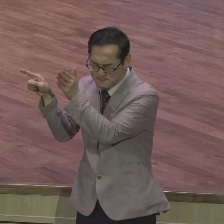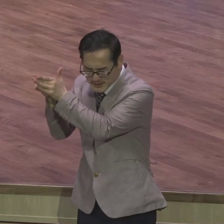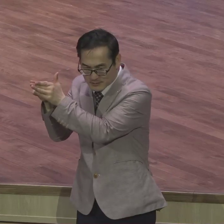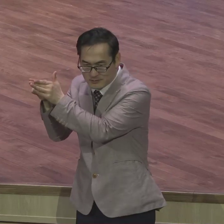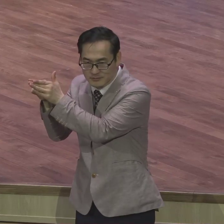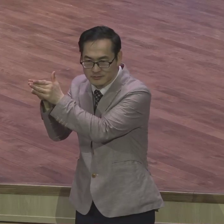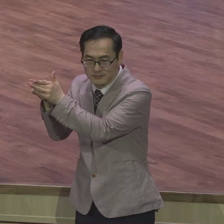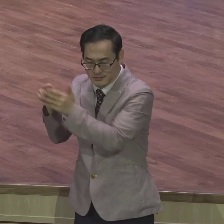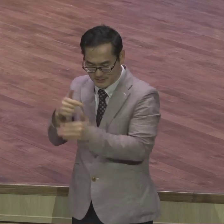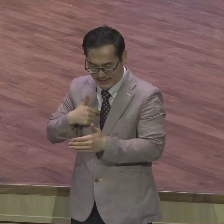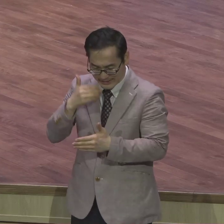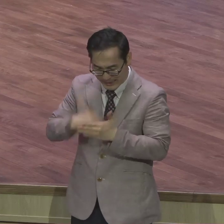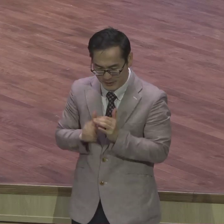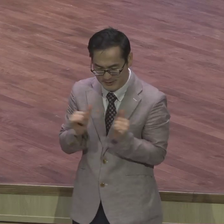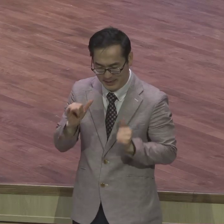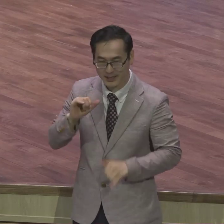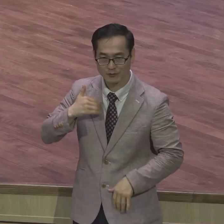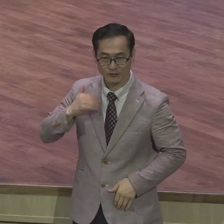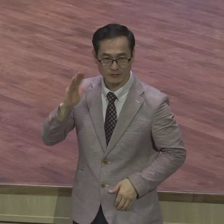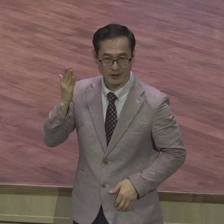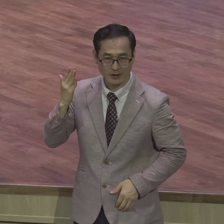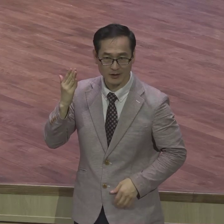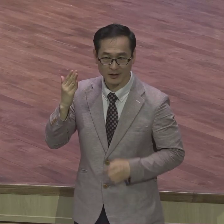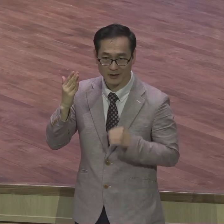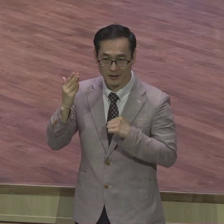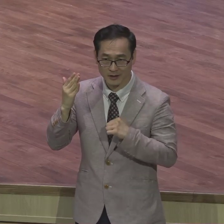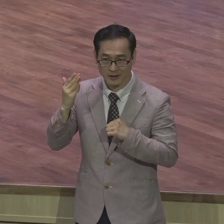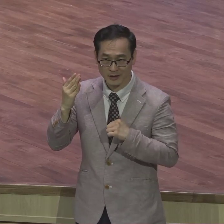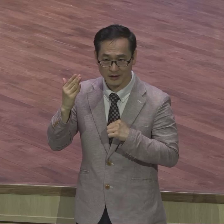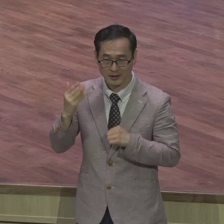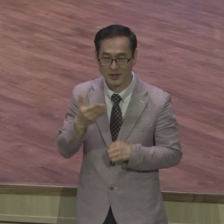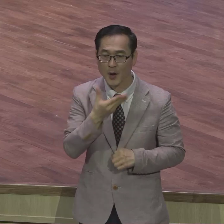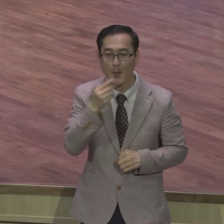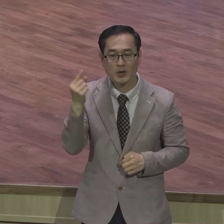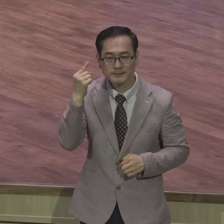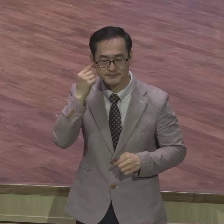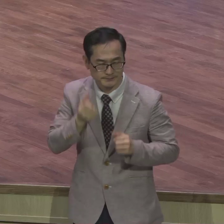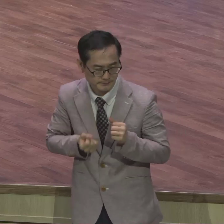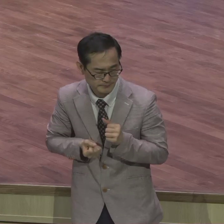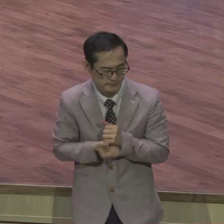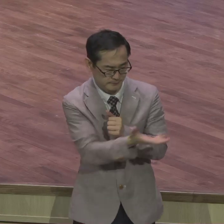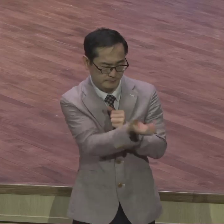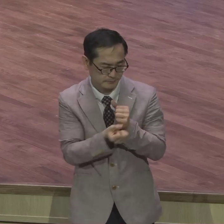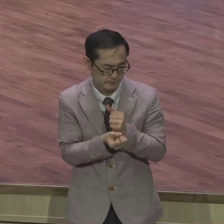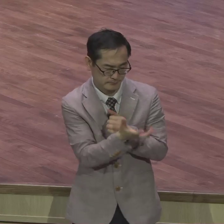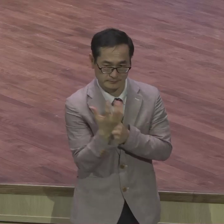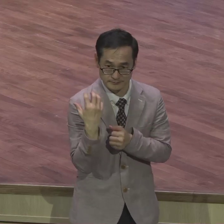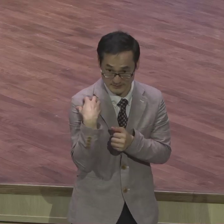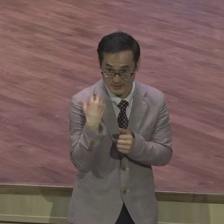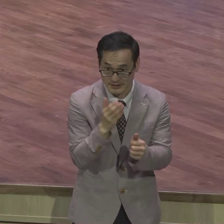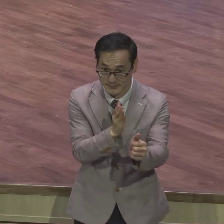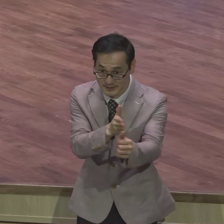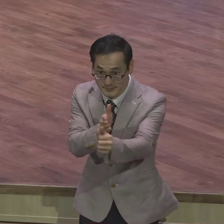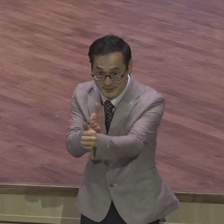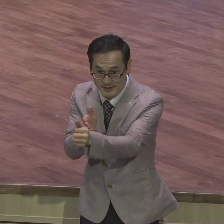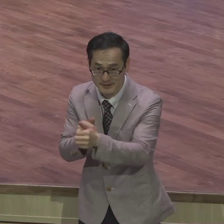속에서 보험의 선한 영향에 변화가시기를 제문으로 축복합니다 결론입니다